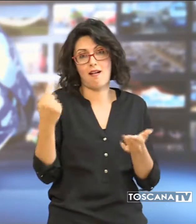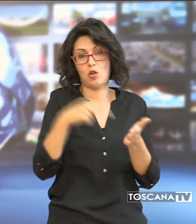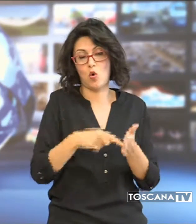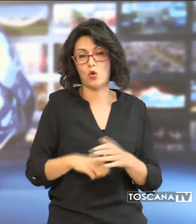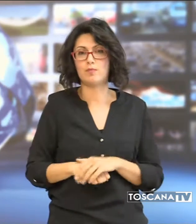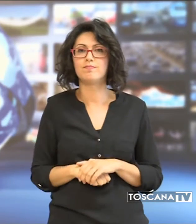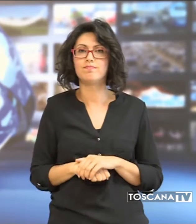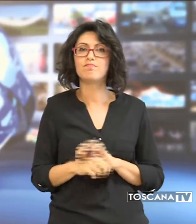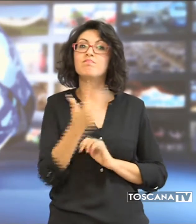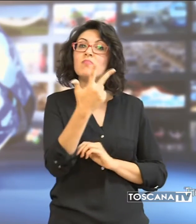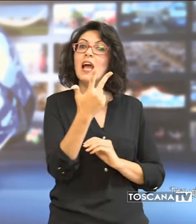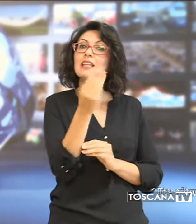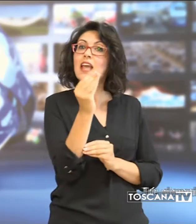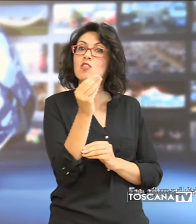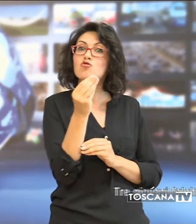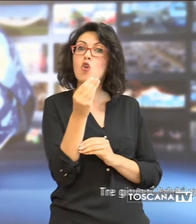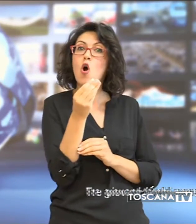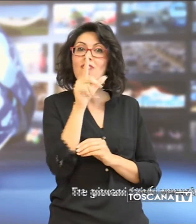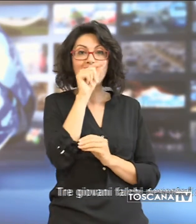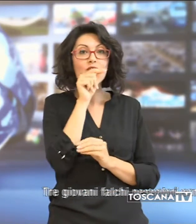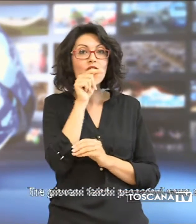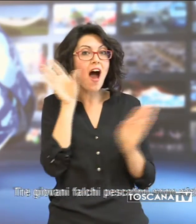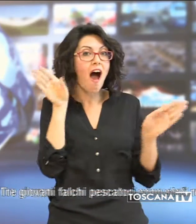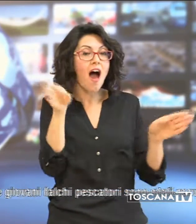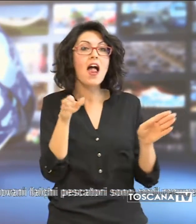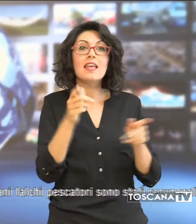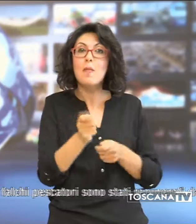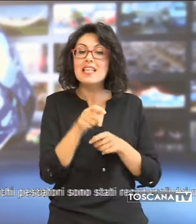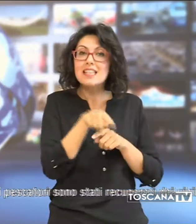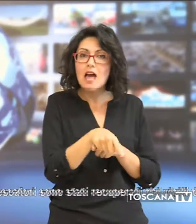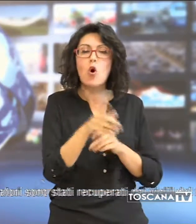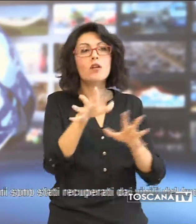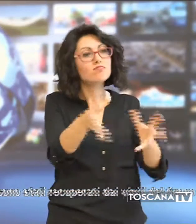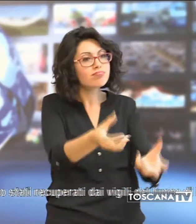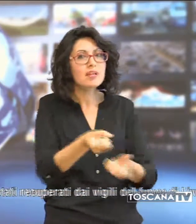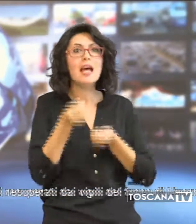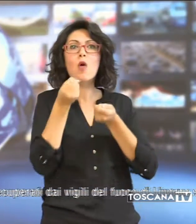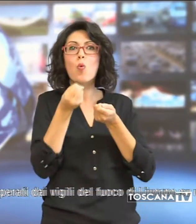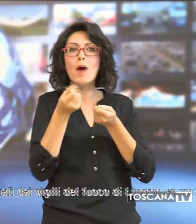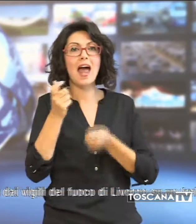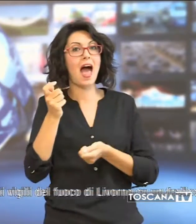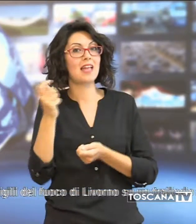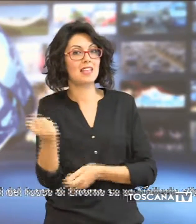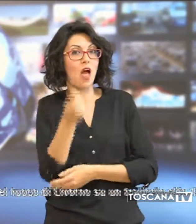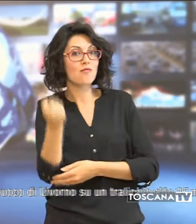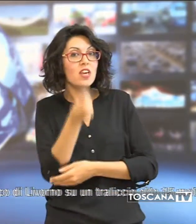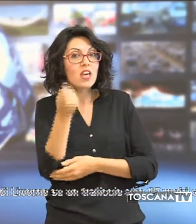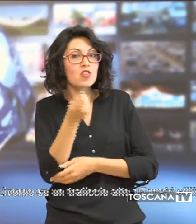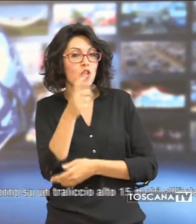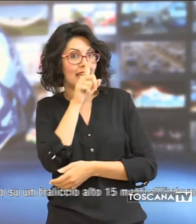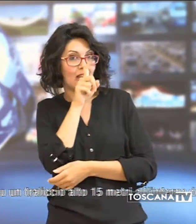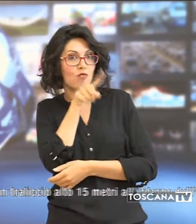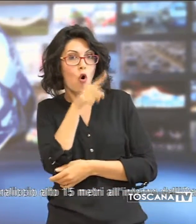E tre giovani falchi pescatori sono stati recuperati dai vigili del fuoco di Livorno su un